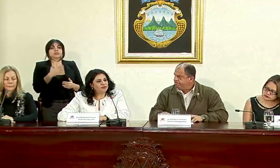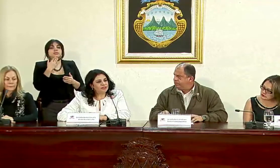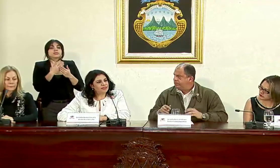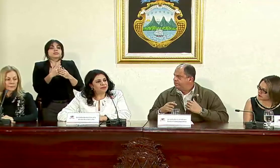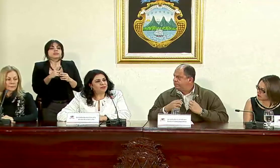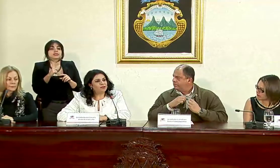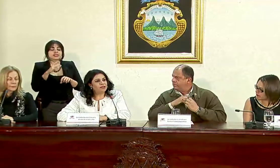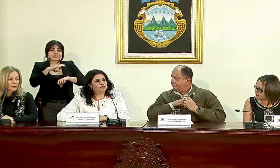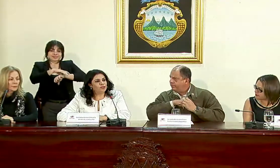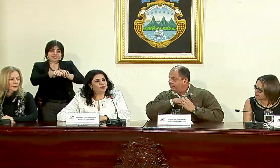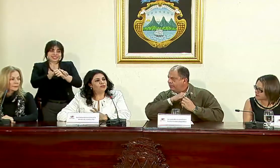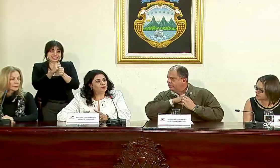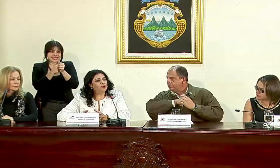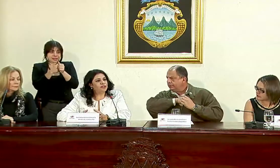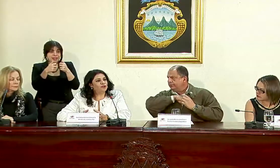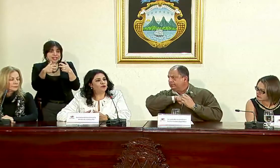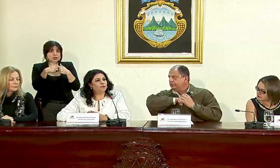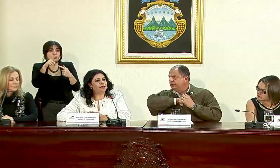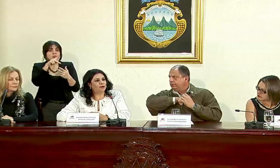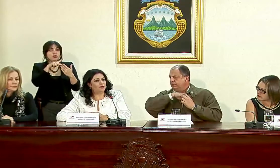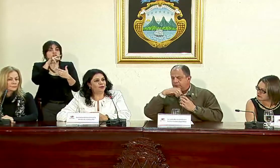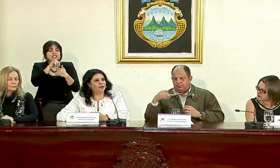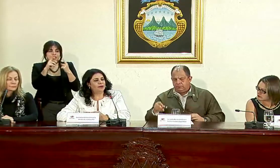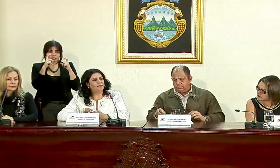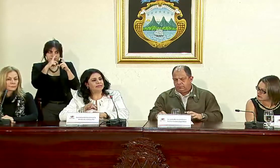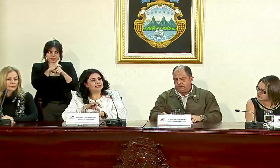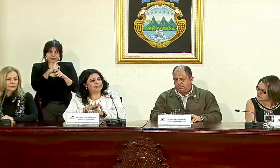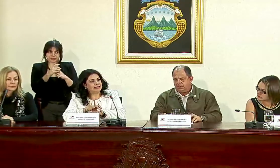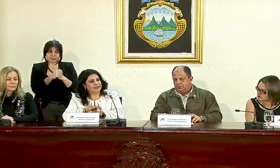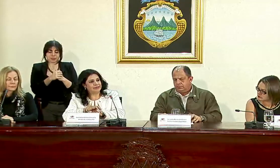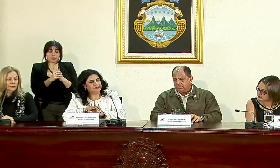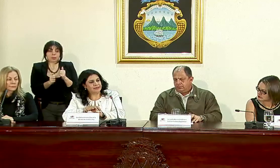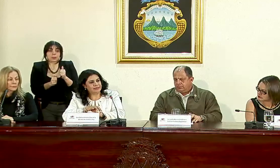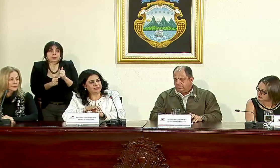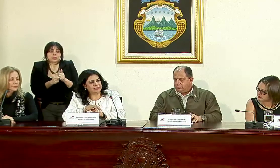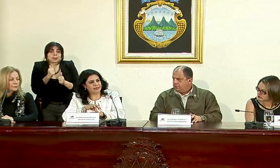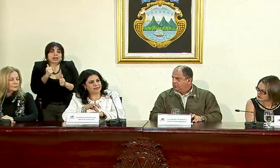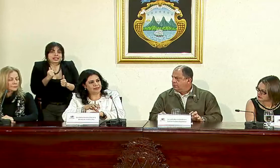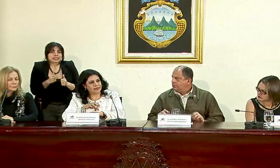dispositivos de seguimiento electrónico es un proyecto complejo más allá